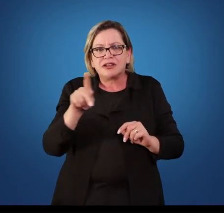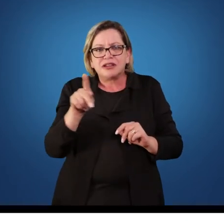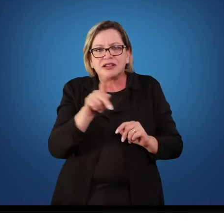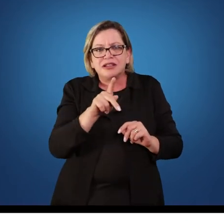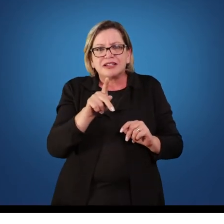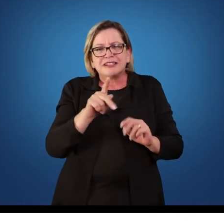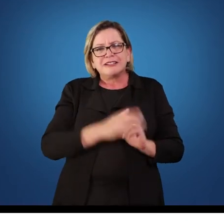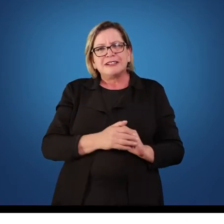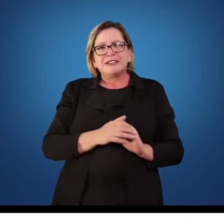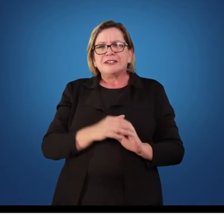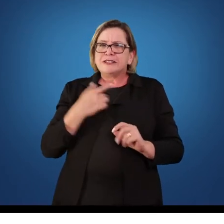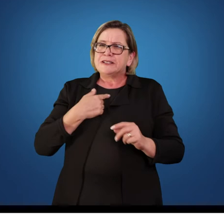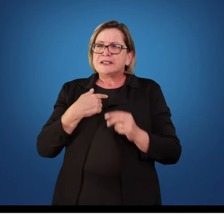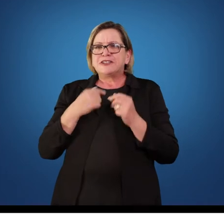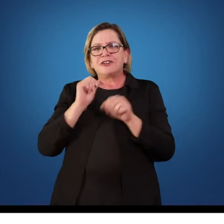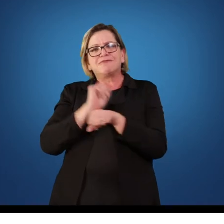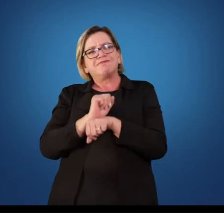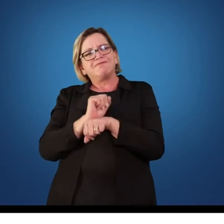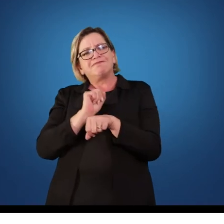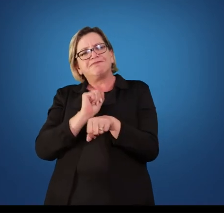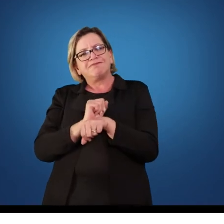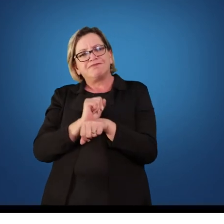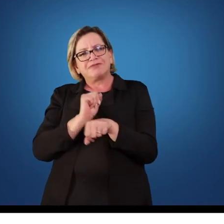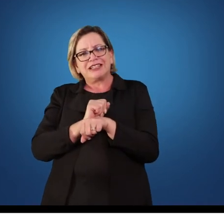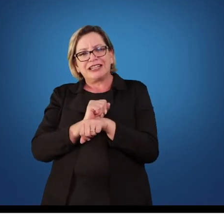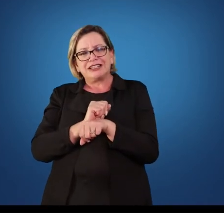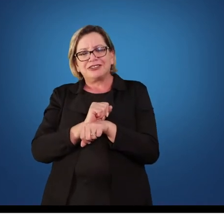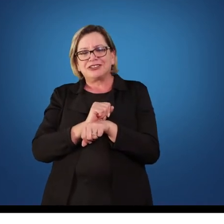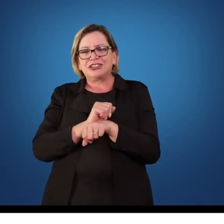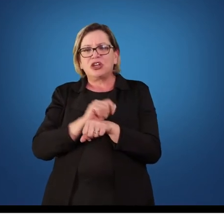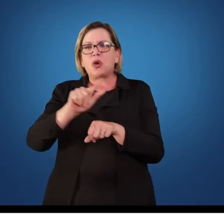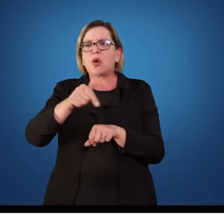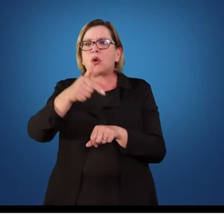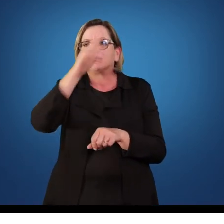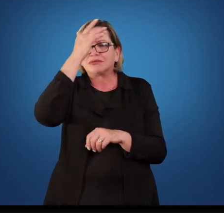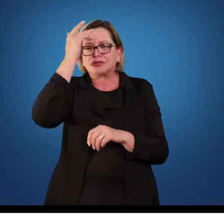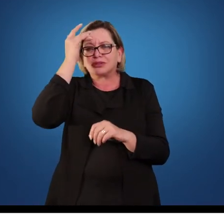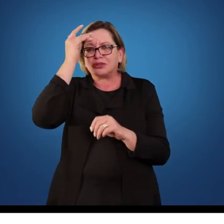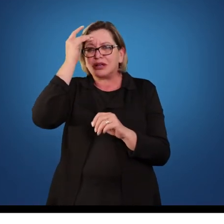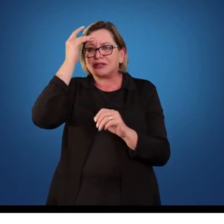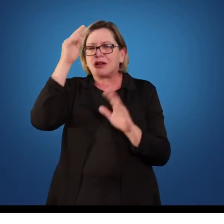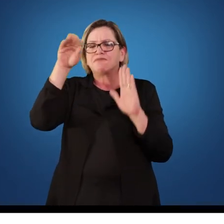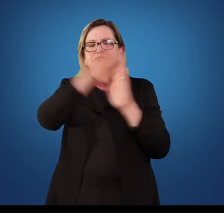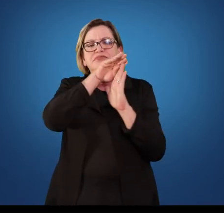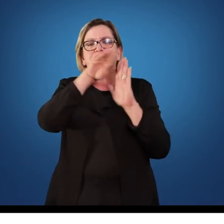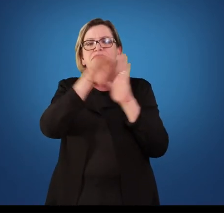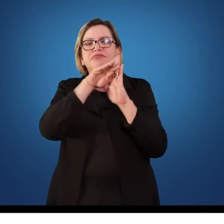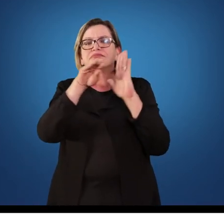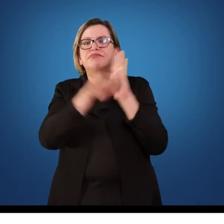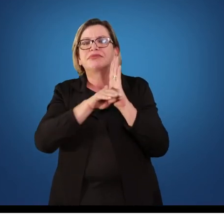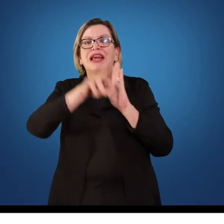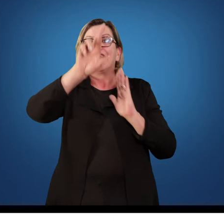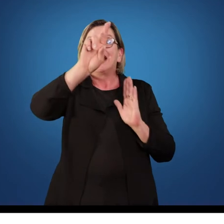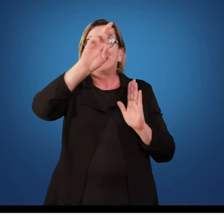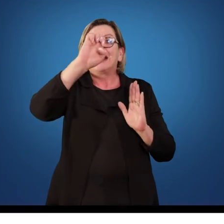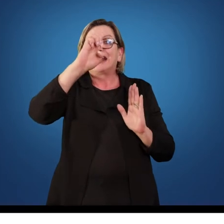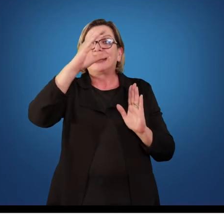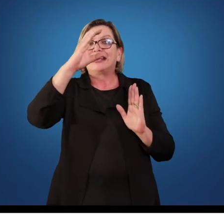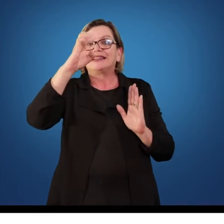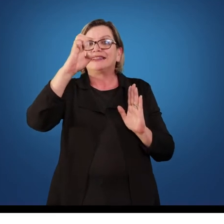eles esperam uma espécie de receita, de um formulário de como ensinar a educação física. Existe um formulário, uma